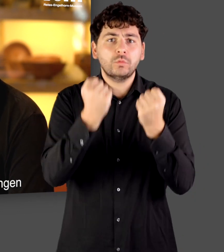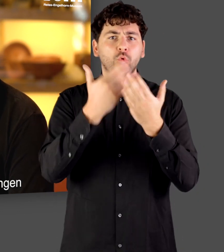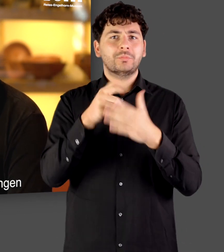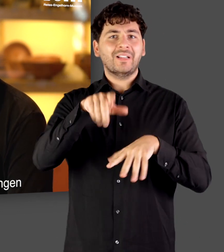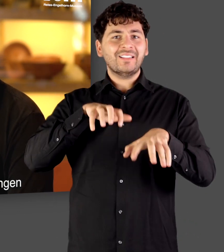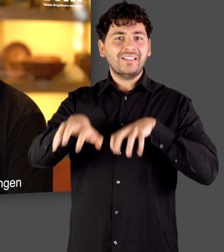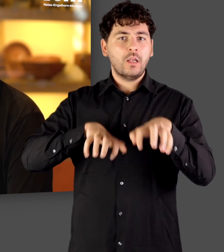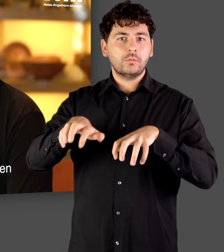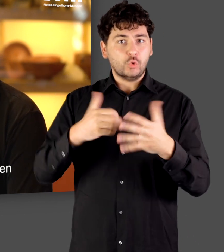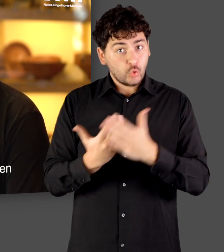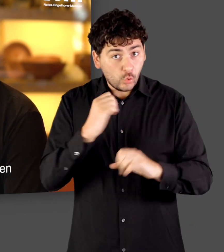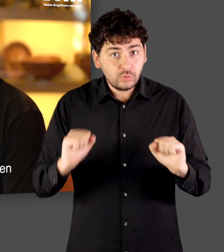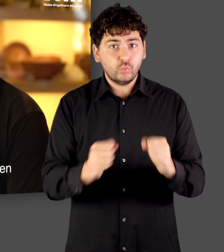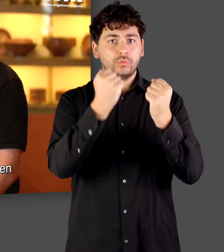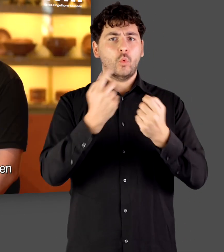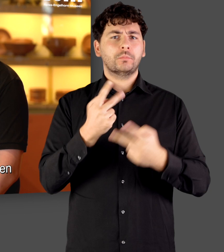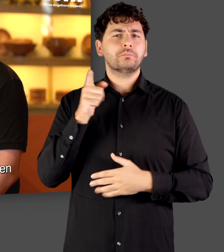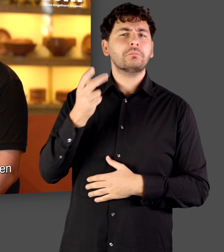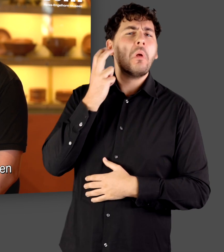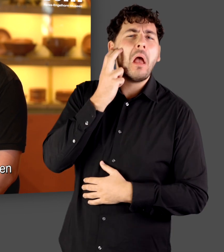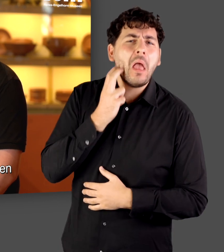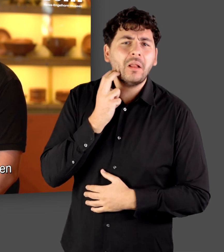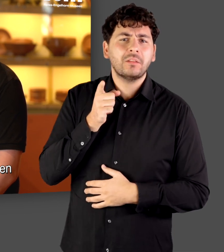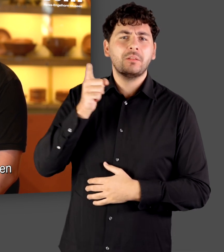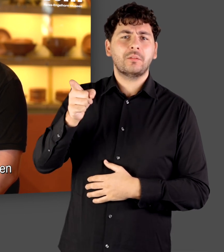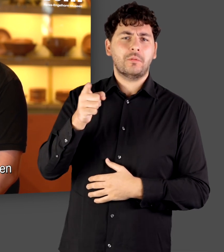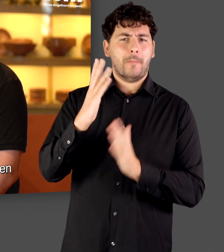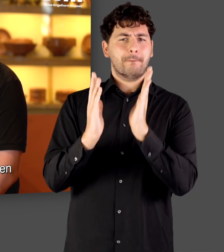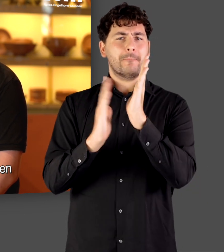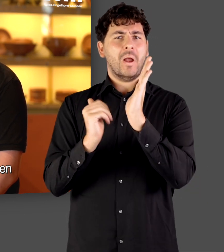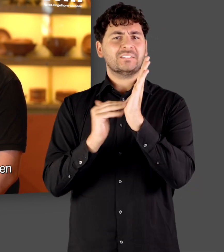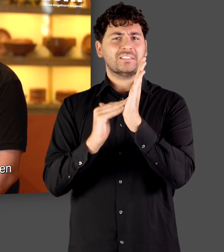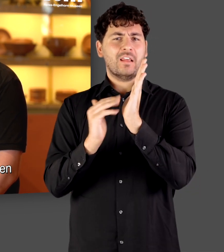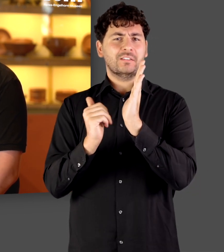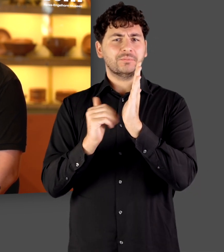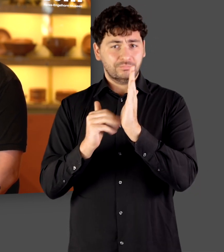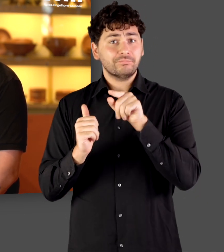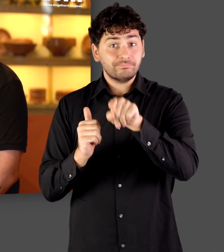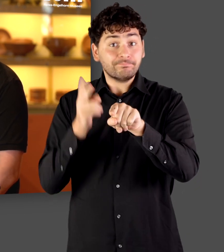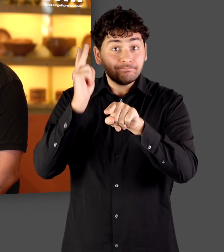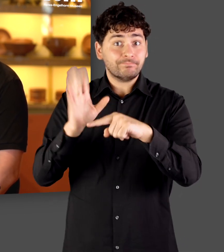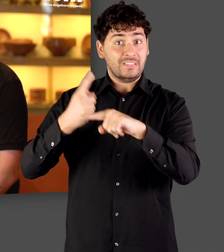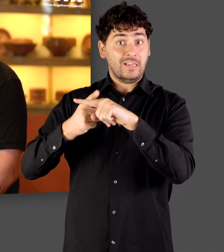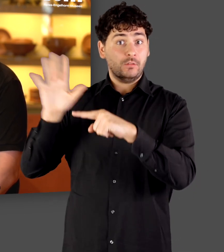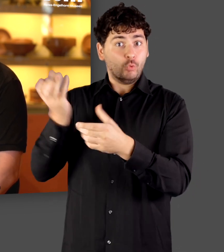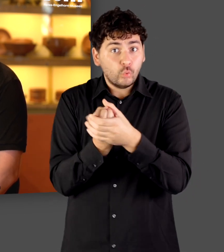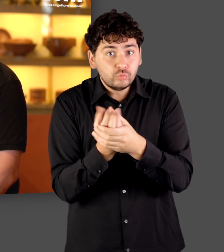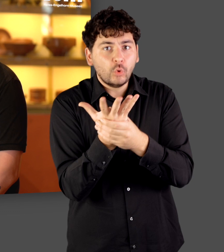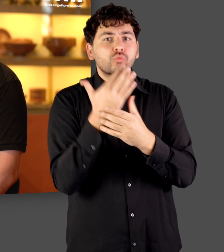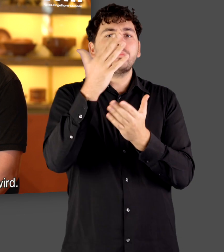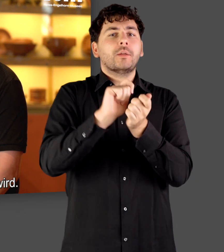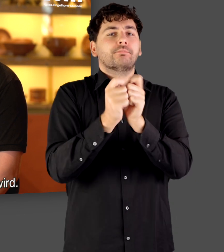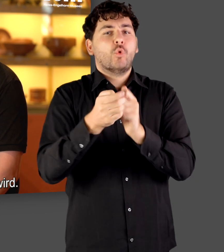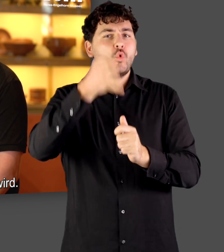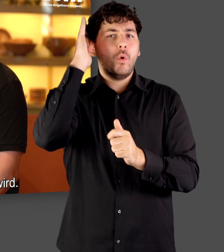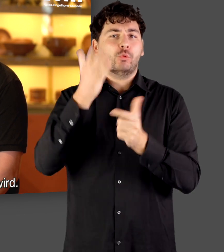dazu kamen dann Neugründungen wie Trier oder auch ältere Kolonien wie beispielsweise Marseille, was eigentlich eine griechische Gründung